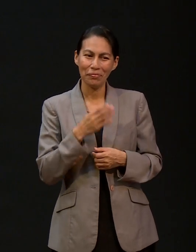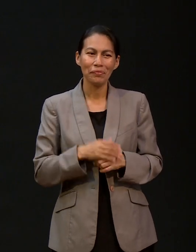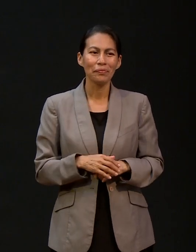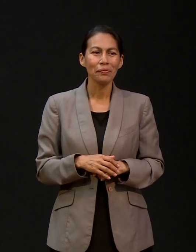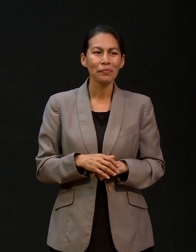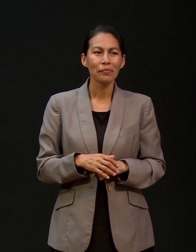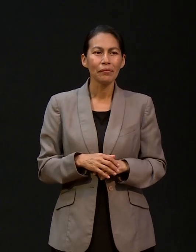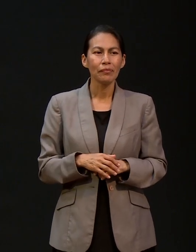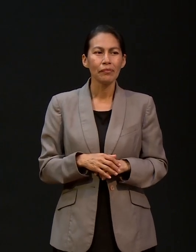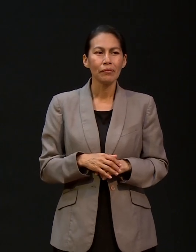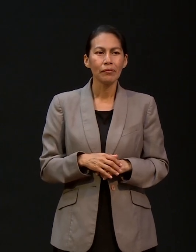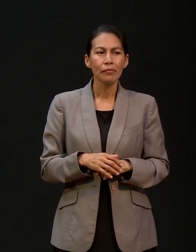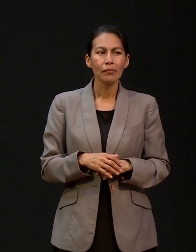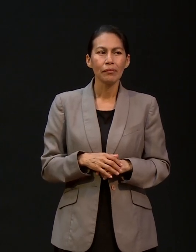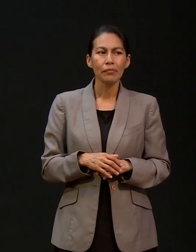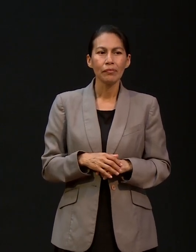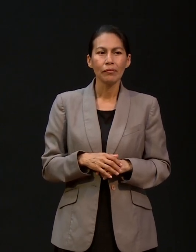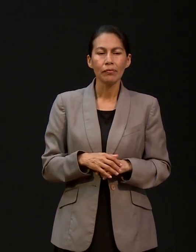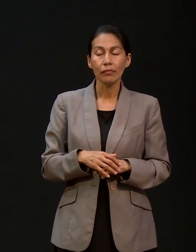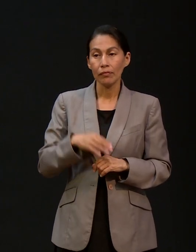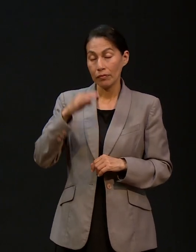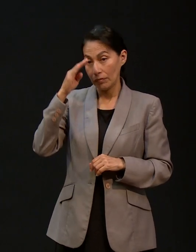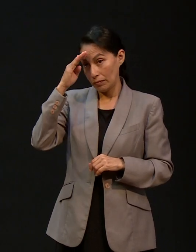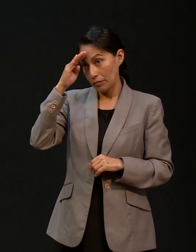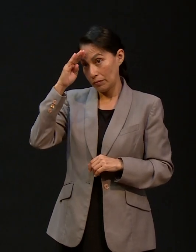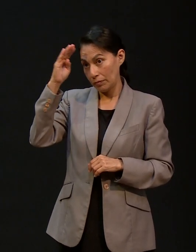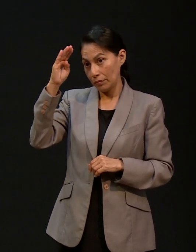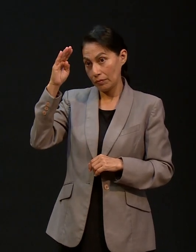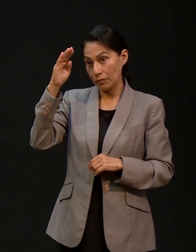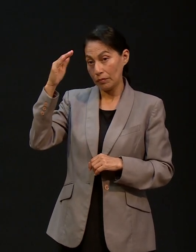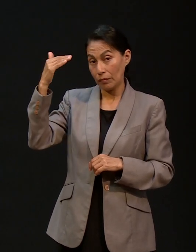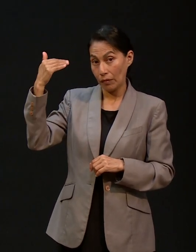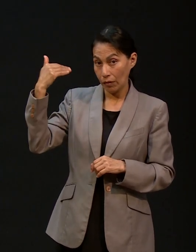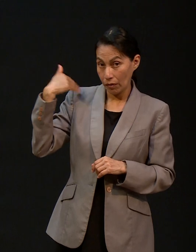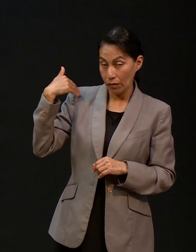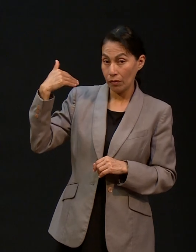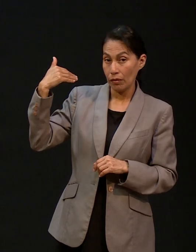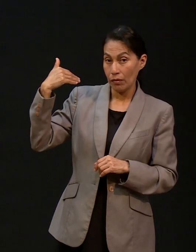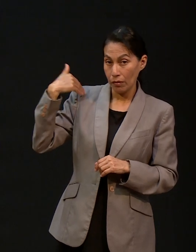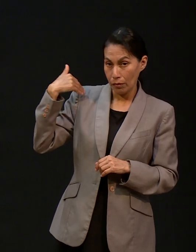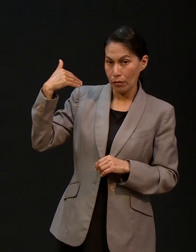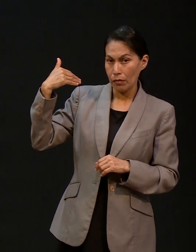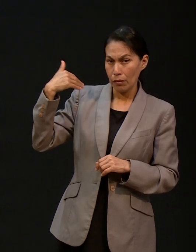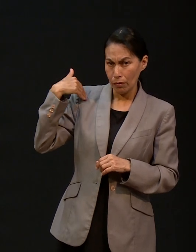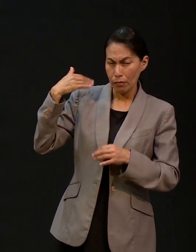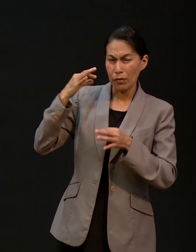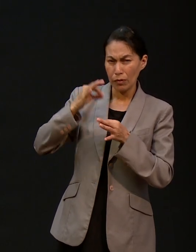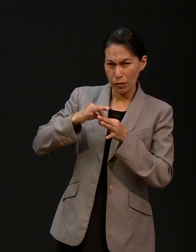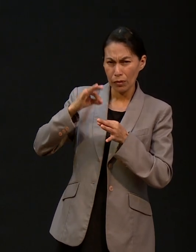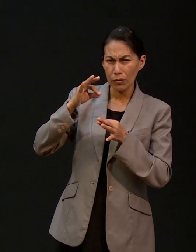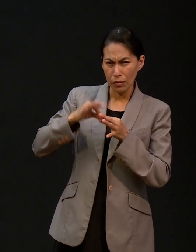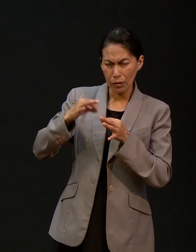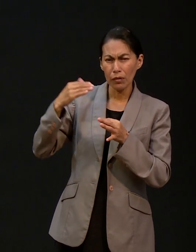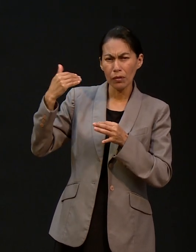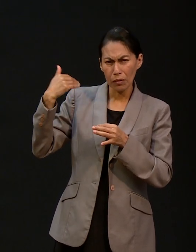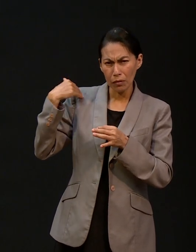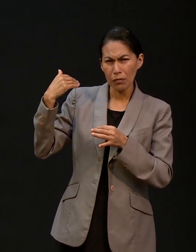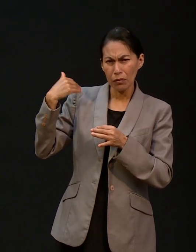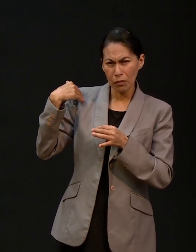el Señor, a través de esa constante llamado que el Señor nos hace a todos,